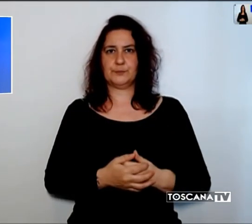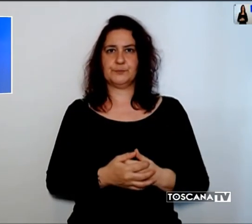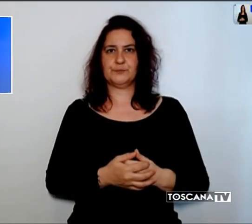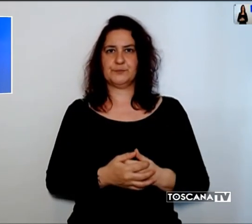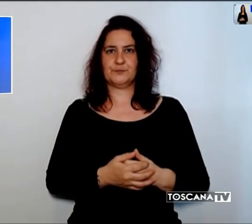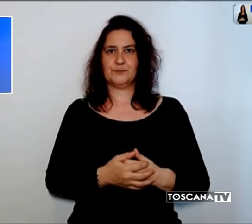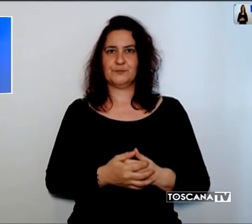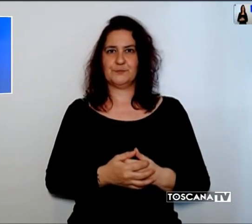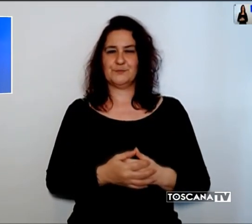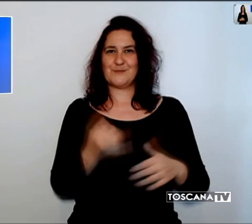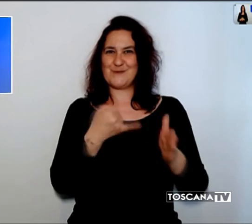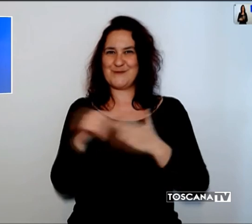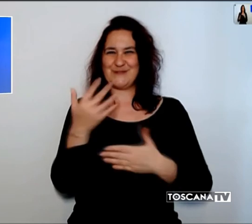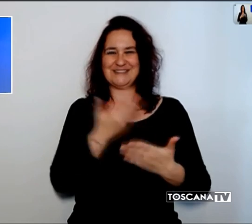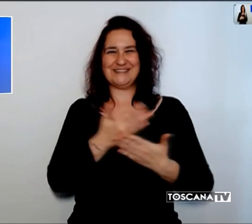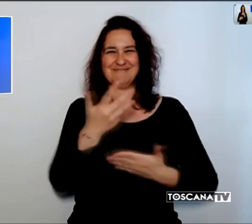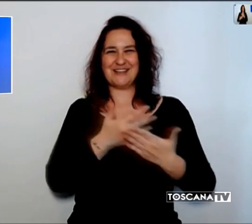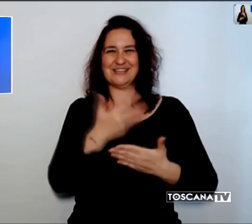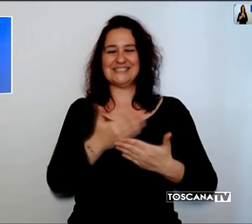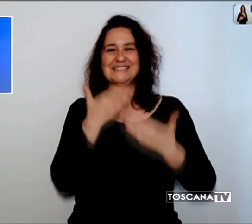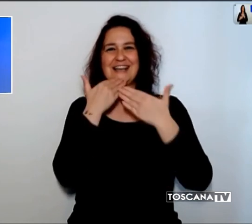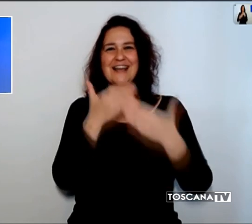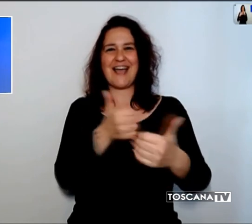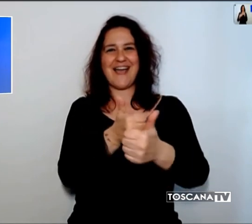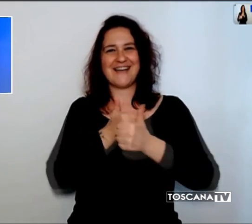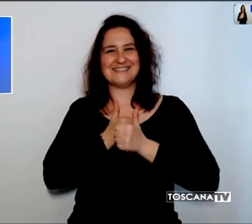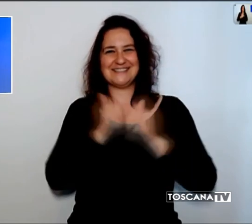Per ora è tutto, grazie per averci seguiti, arrivederci!